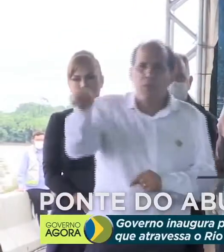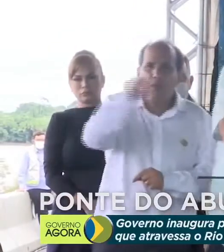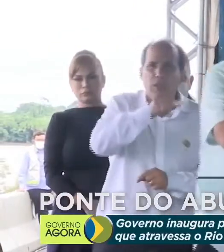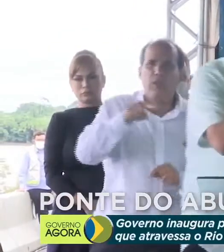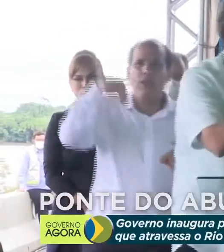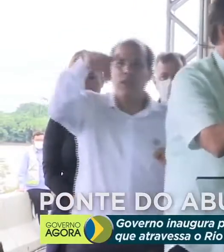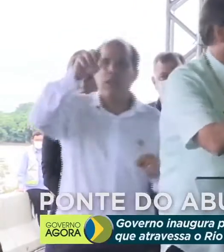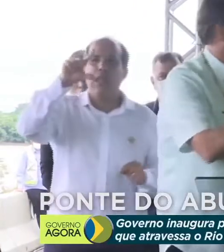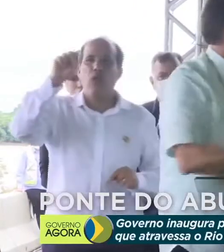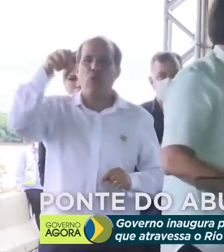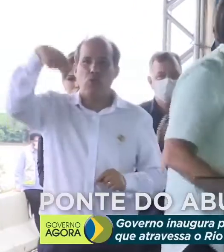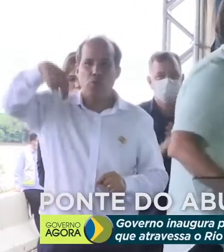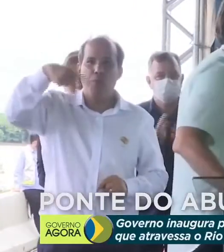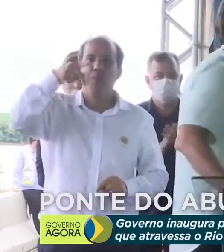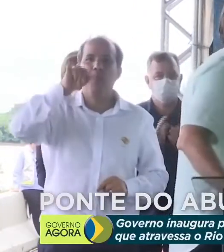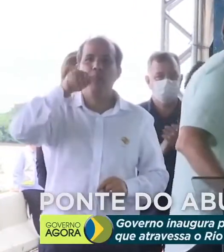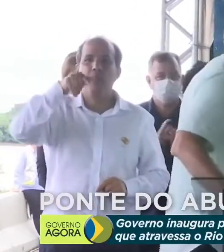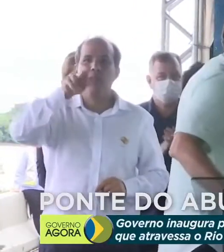Piquet.